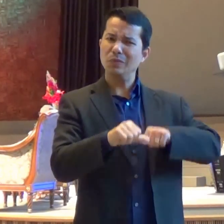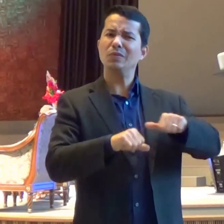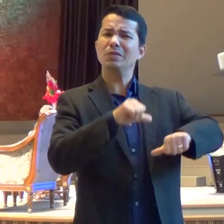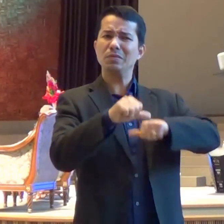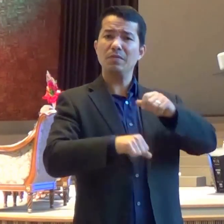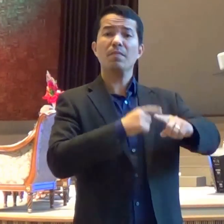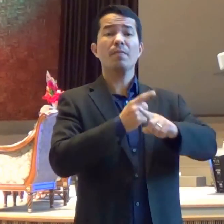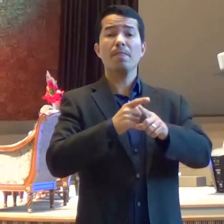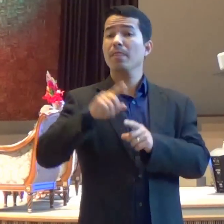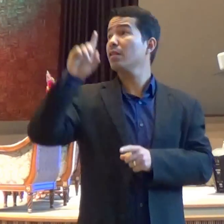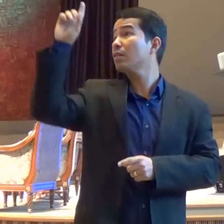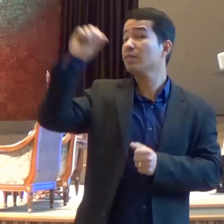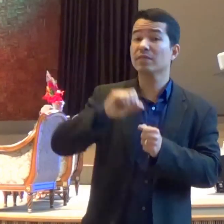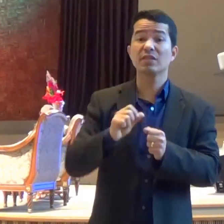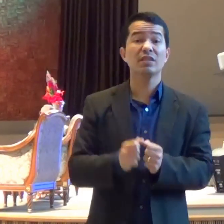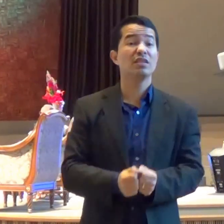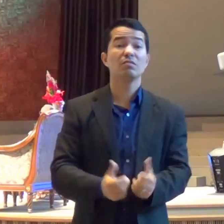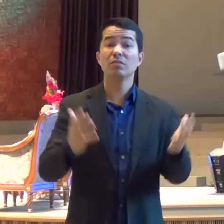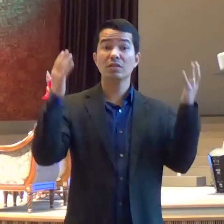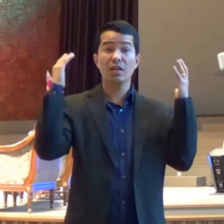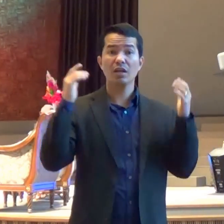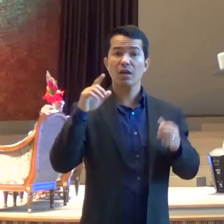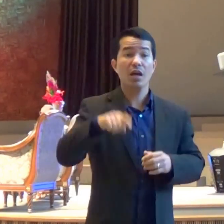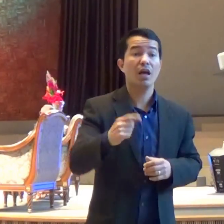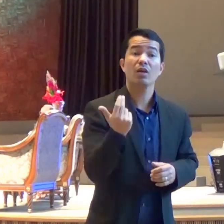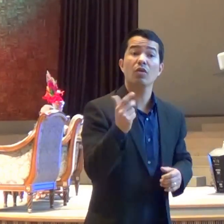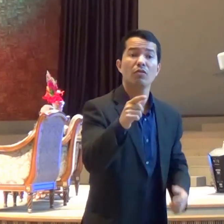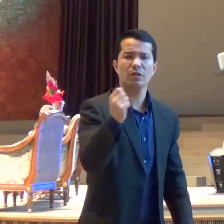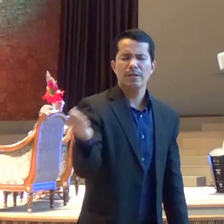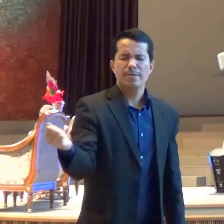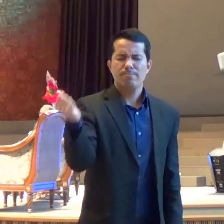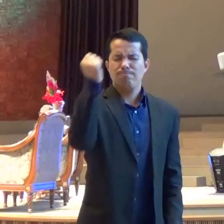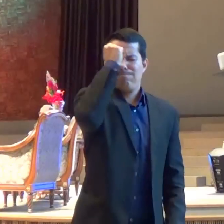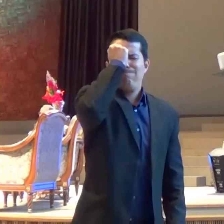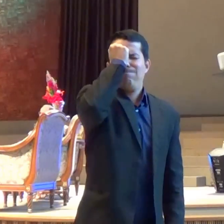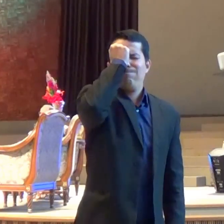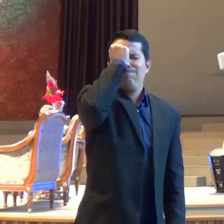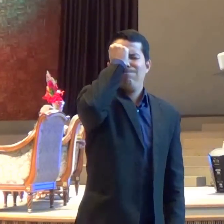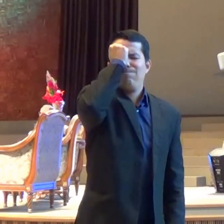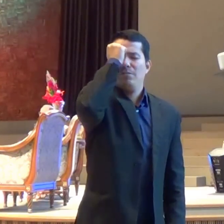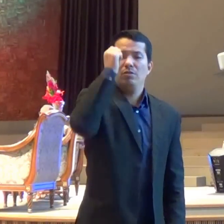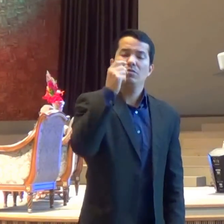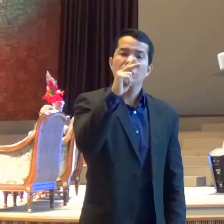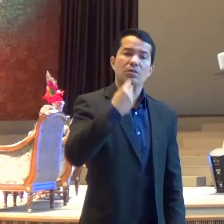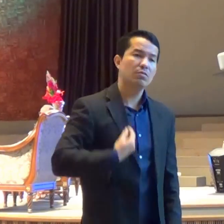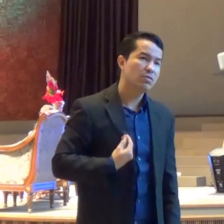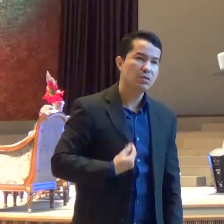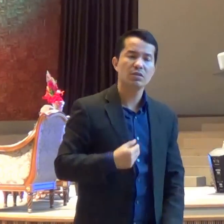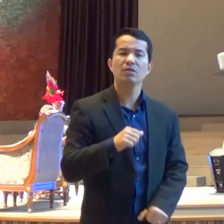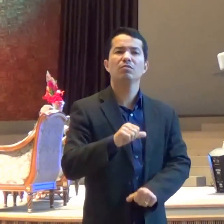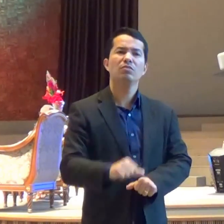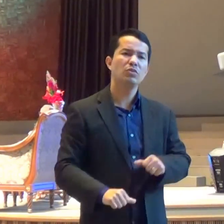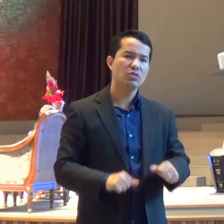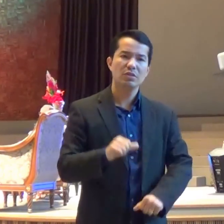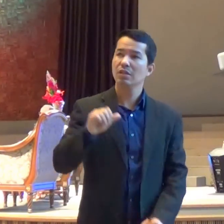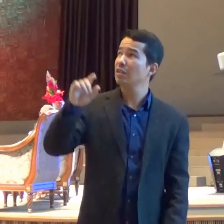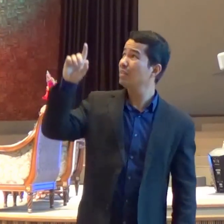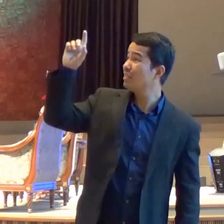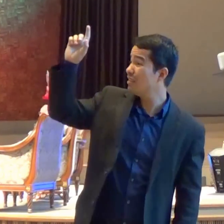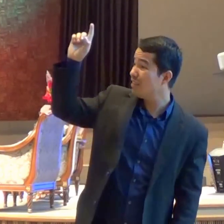Que é uma conversão Que vai acontecendo Na nossa vida É que Deus Vai fazendo De